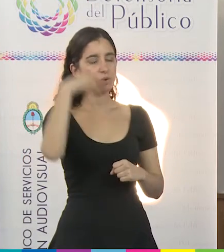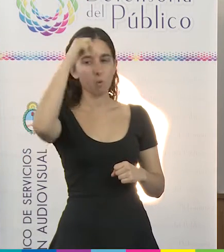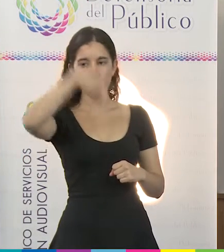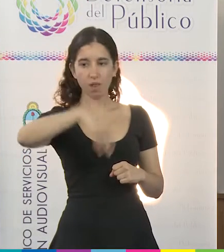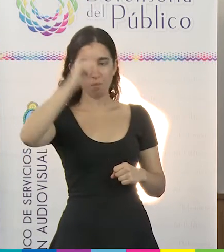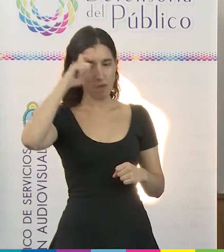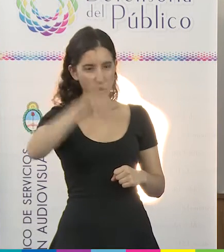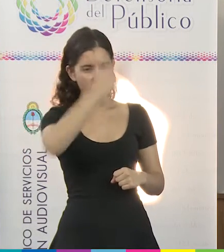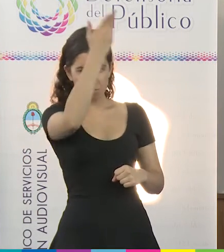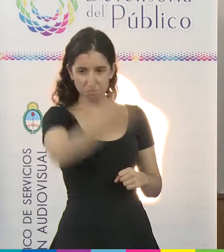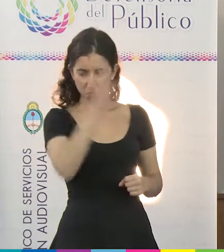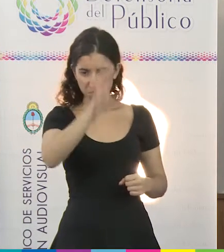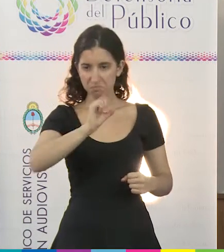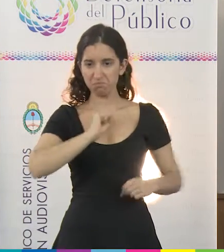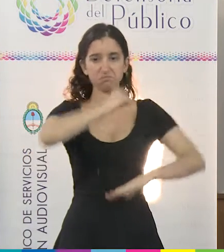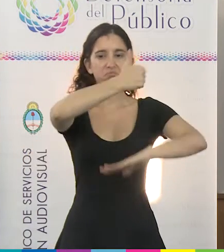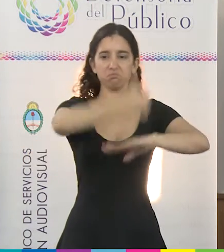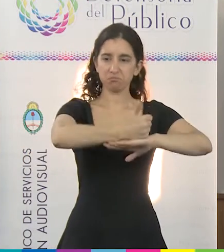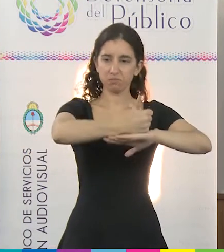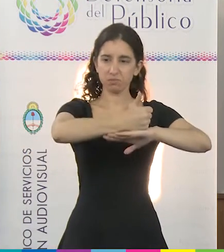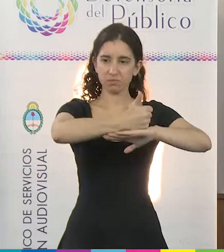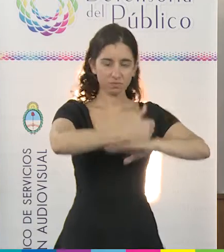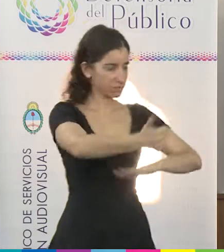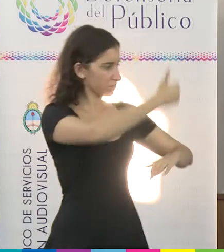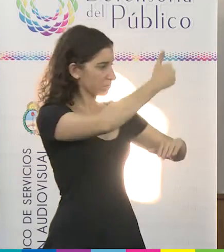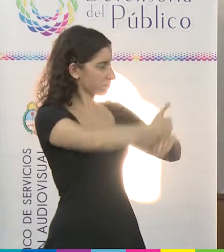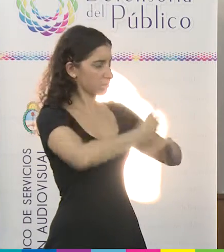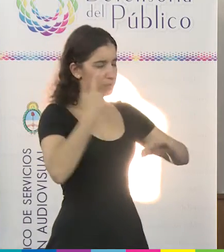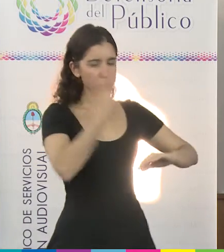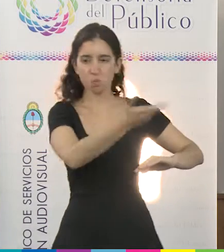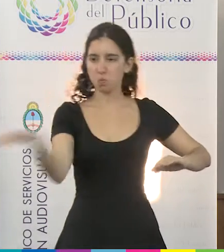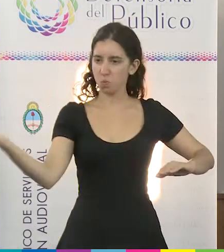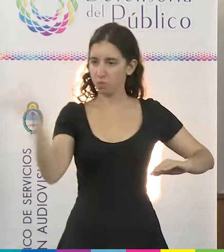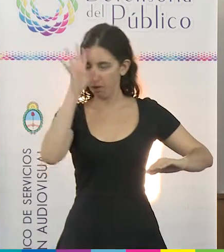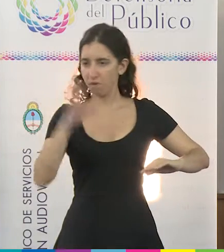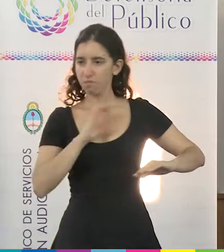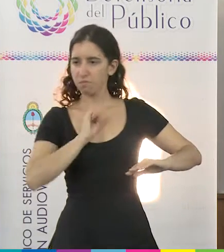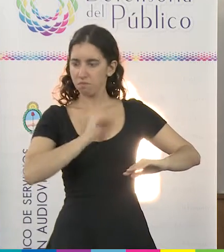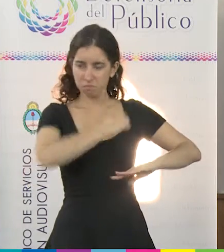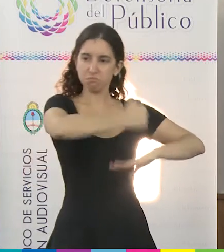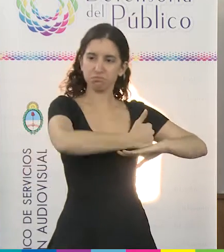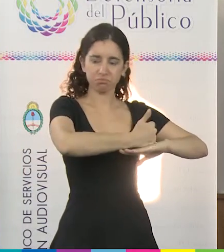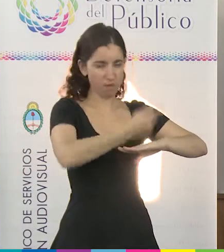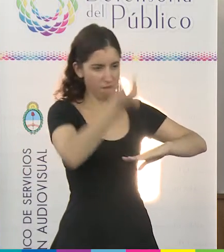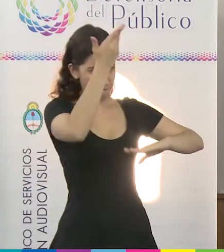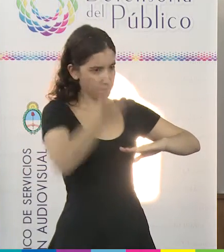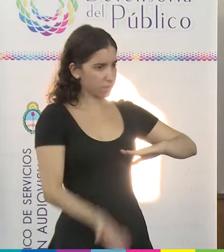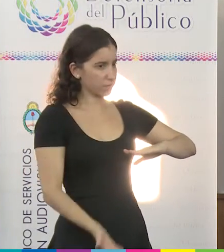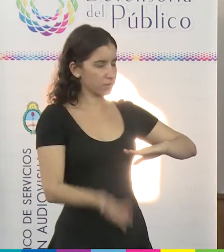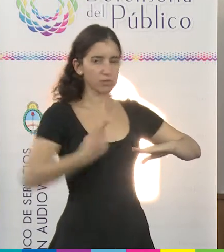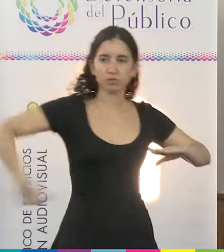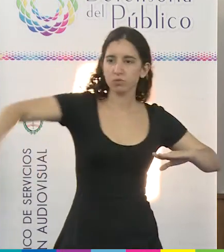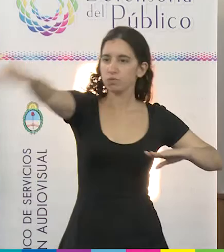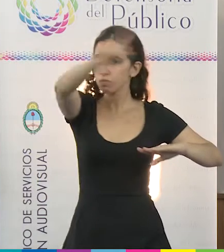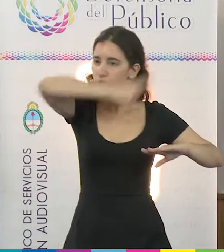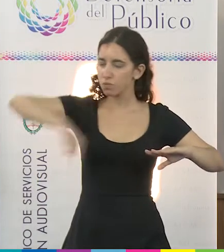y si Juan Manuel ha tenido el coraje de estar aquí adelante en este lugar frente a todos nosotros creo que muchos de nosotros